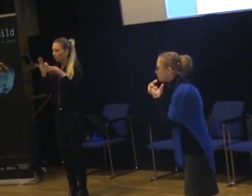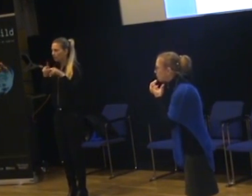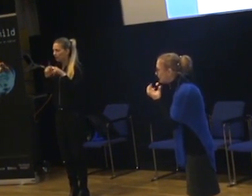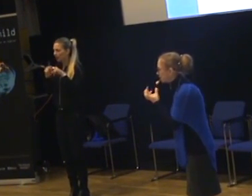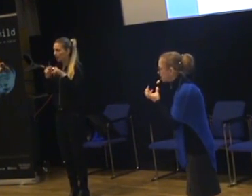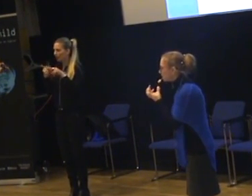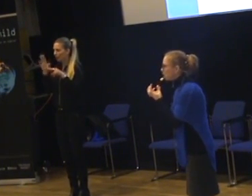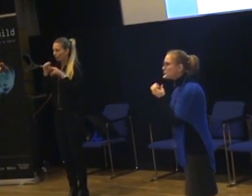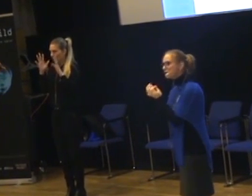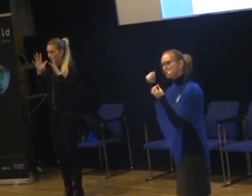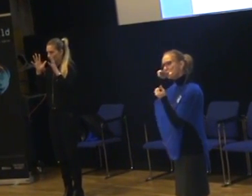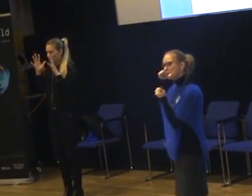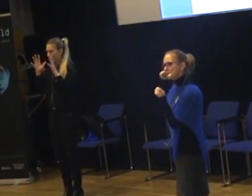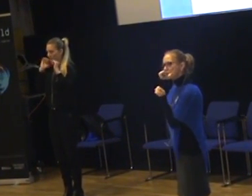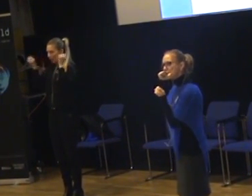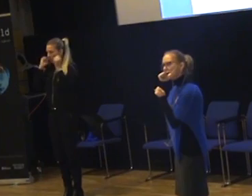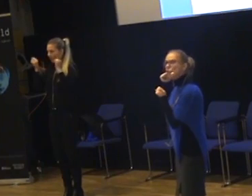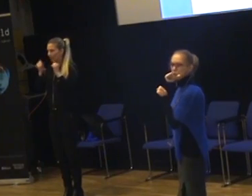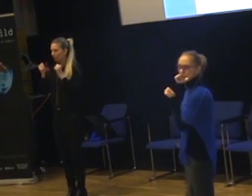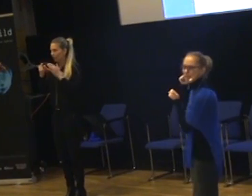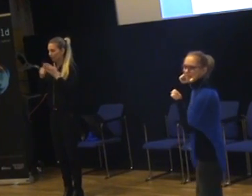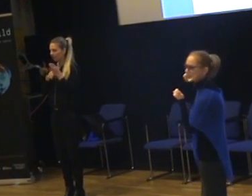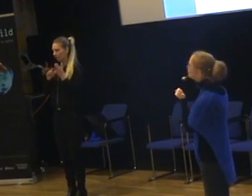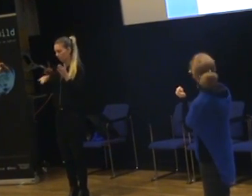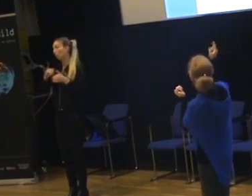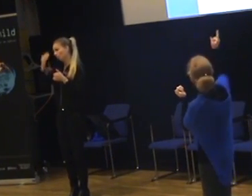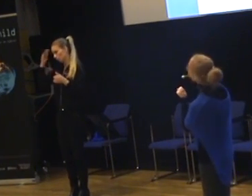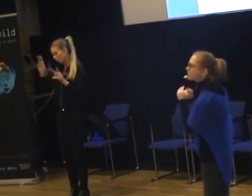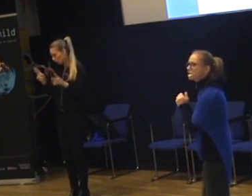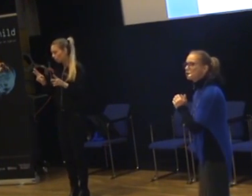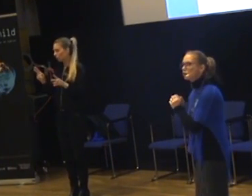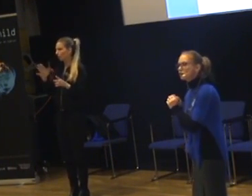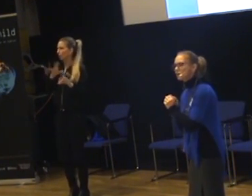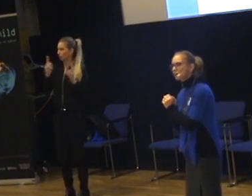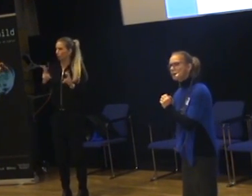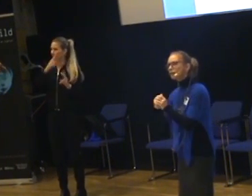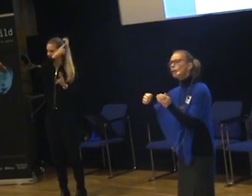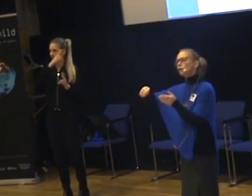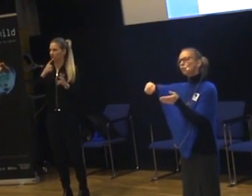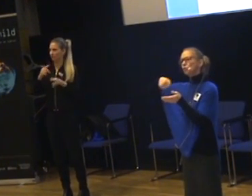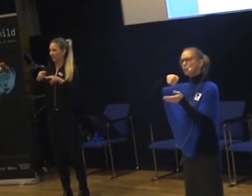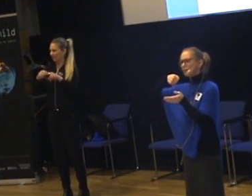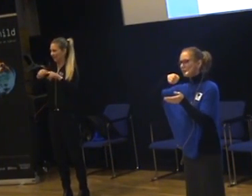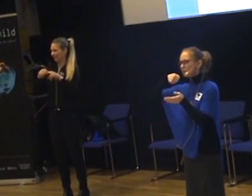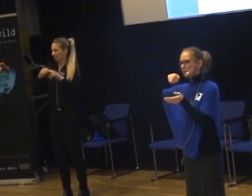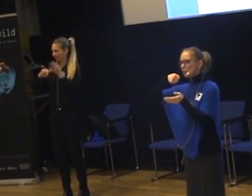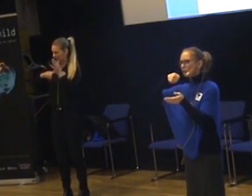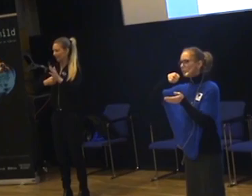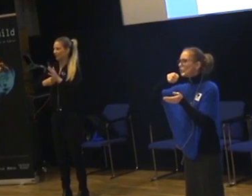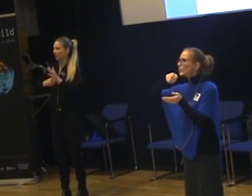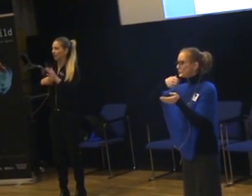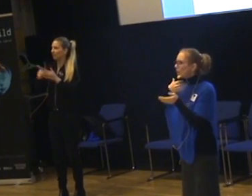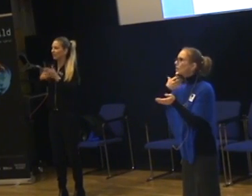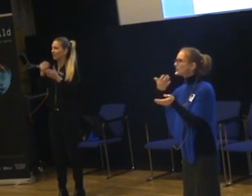få fullständigt panik. Och vissa barn och vuxna med essential overexcitability. De stoppar in vissa